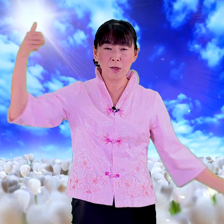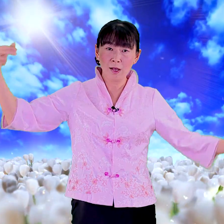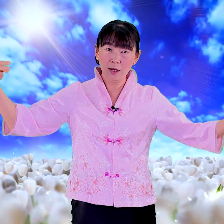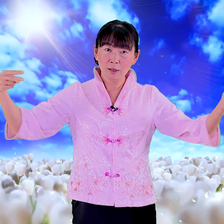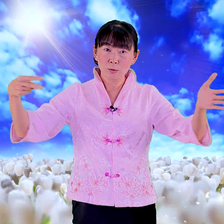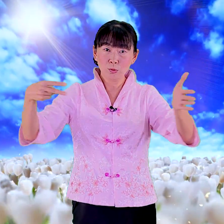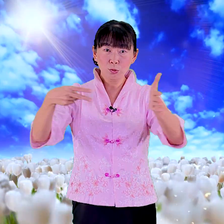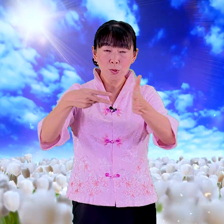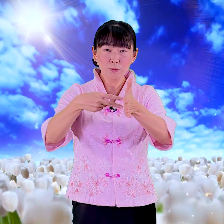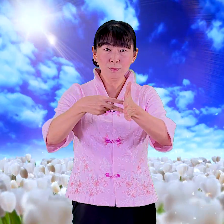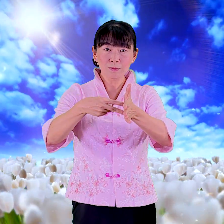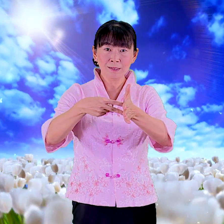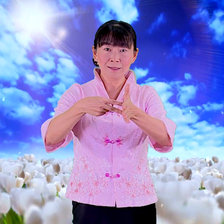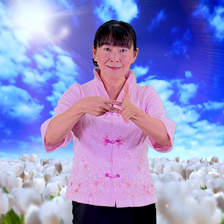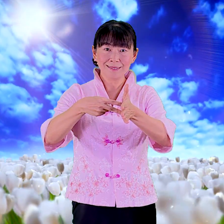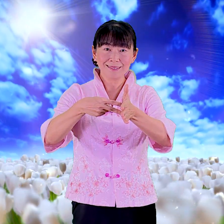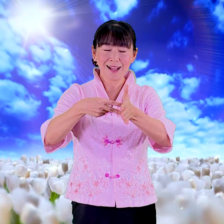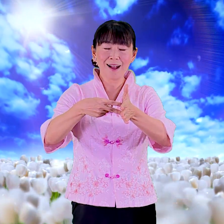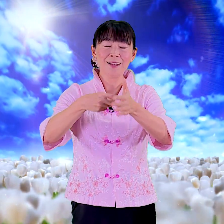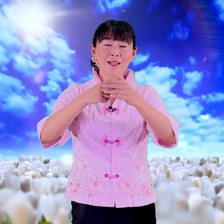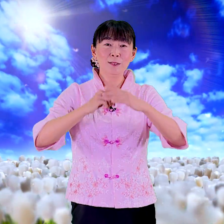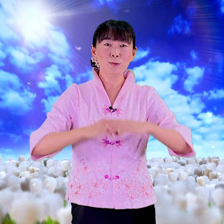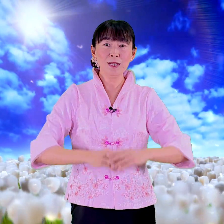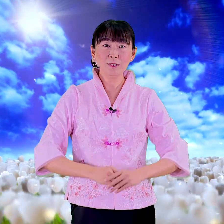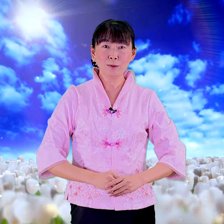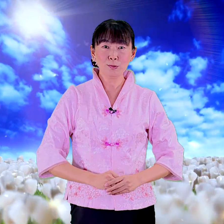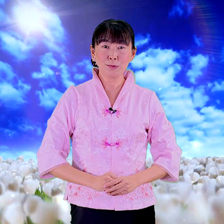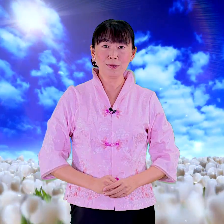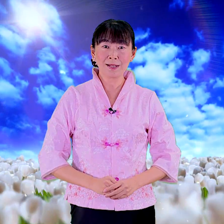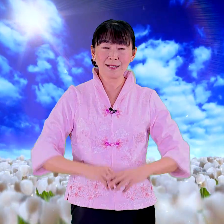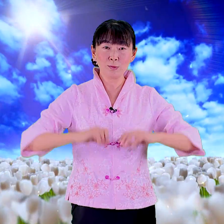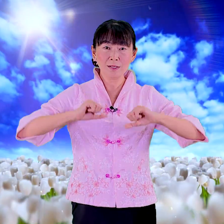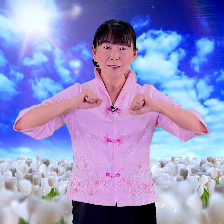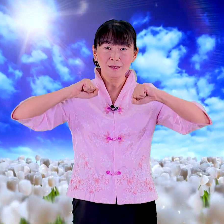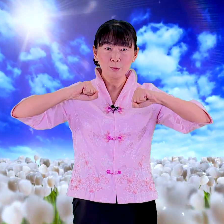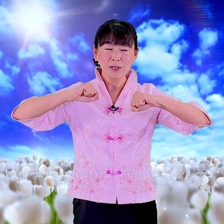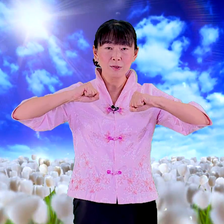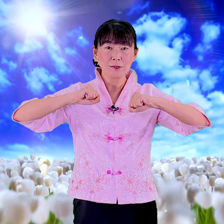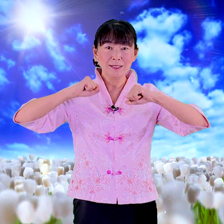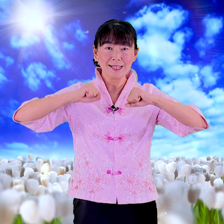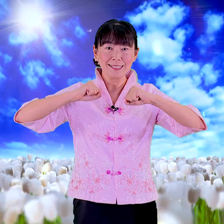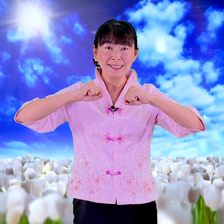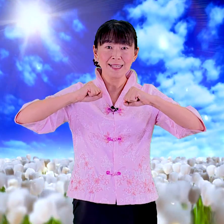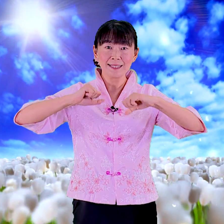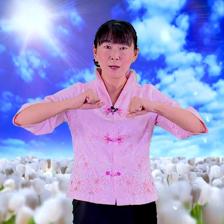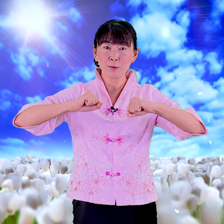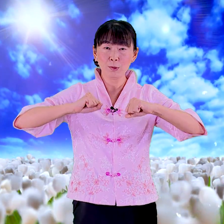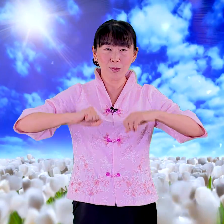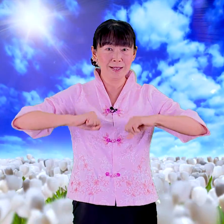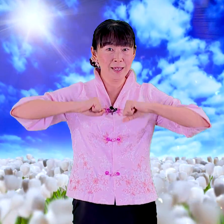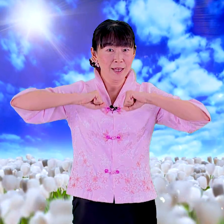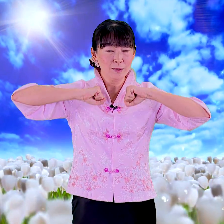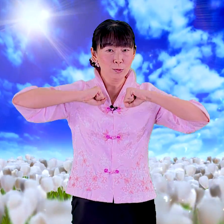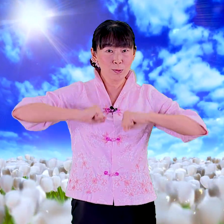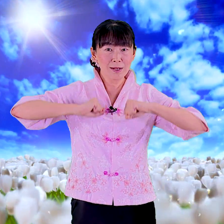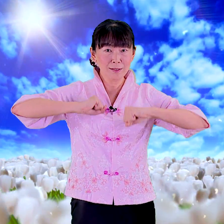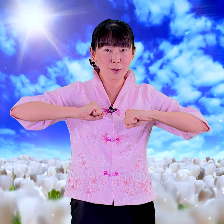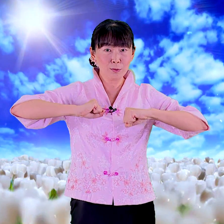中好撞有所用来双手掌心向下握拳撞有